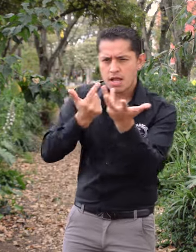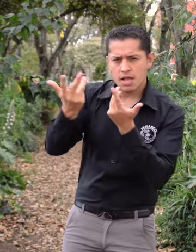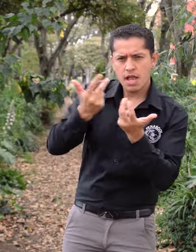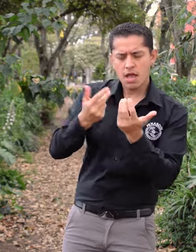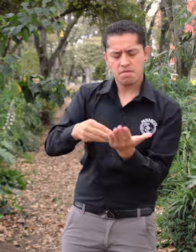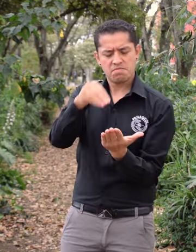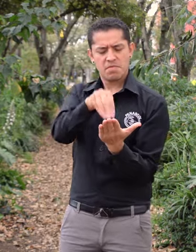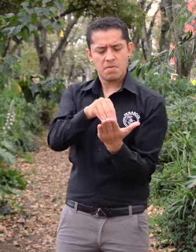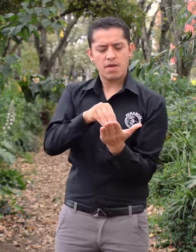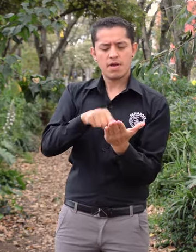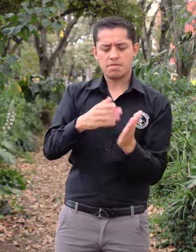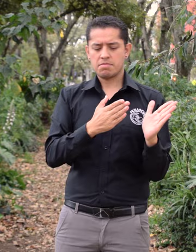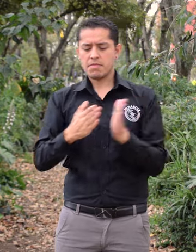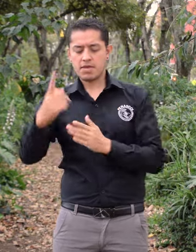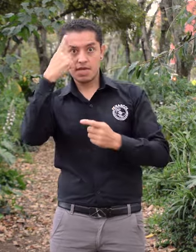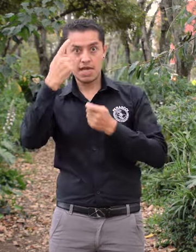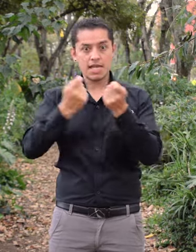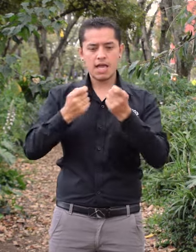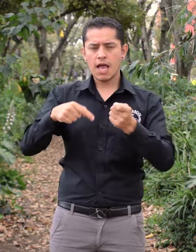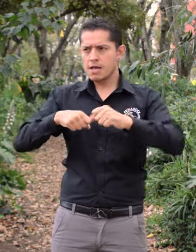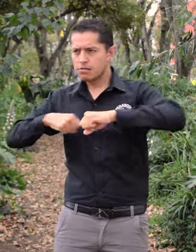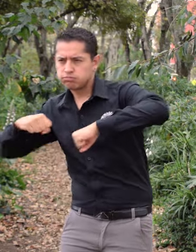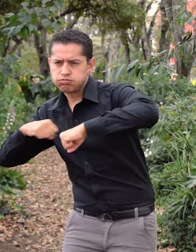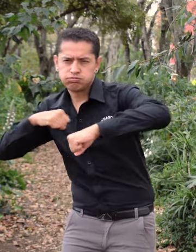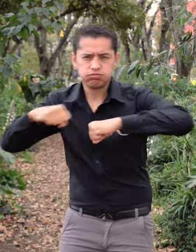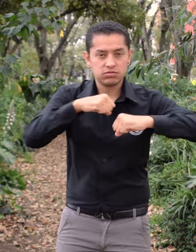construcción del Plan Estratégico de FENASCOL.